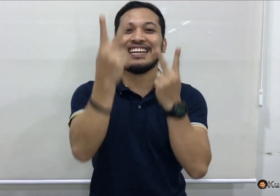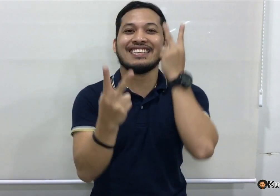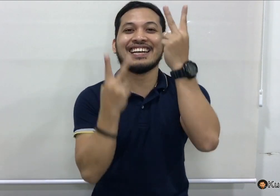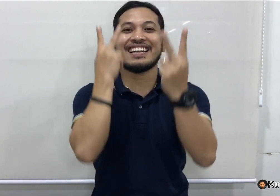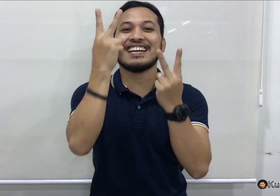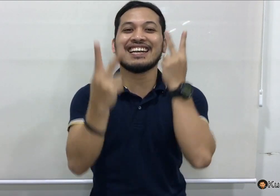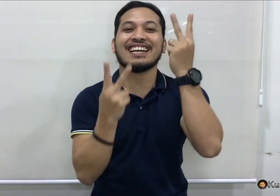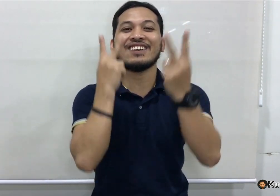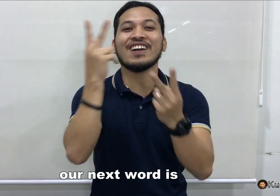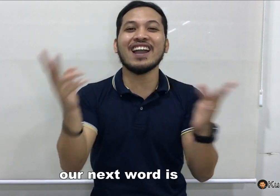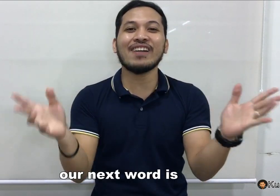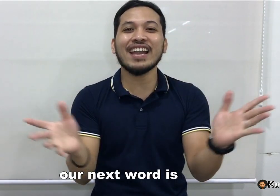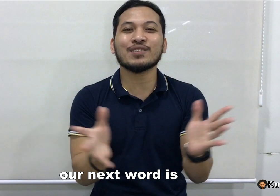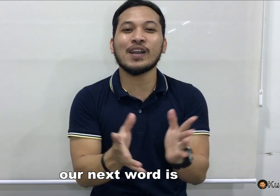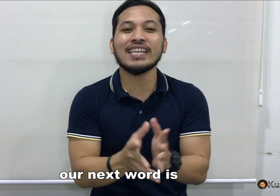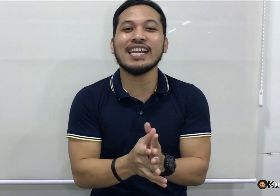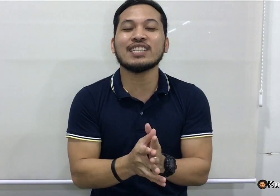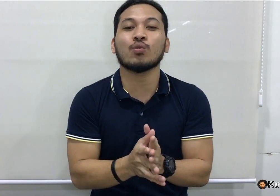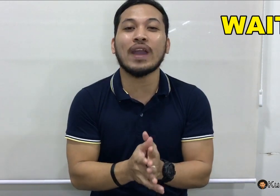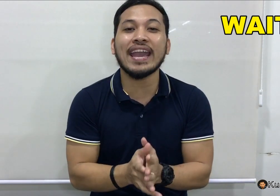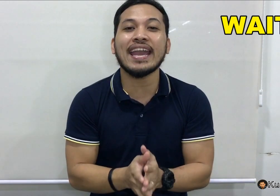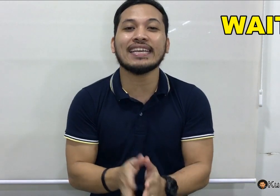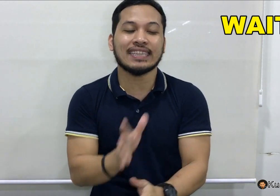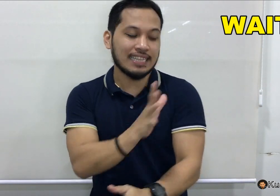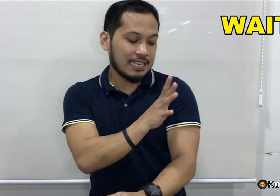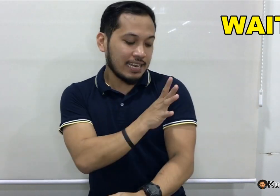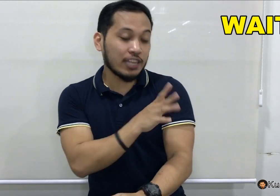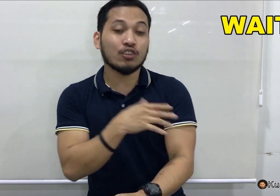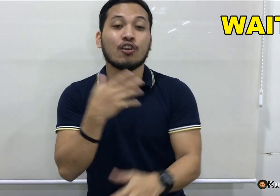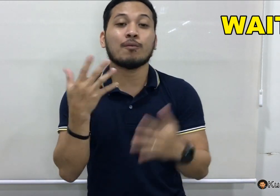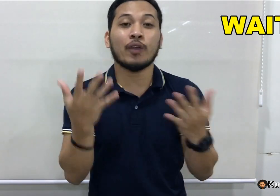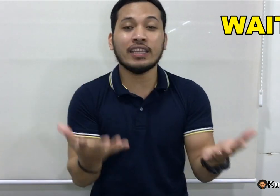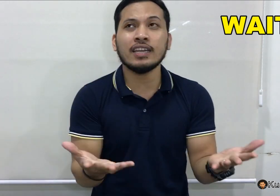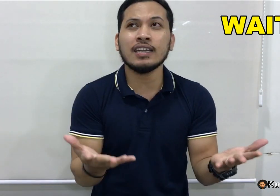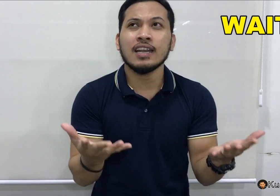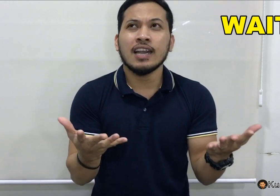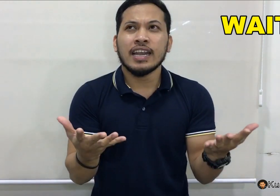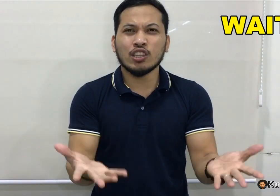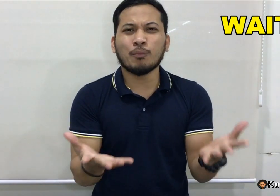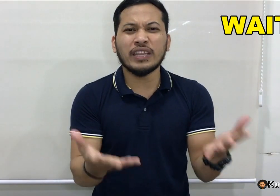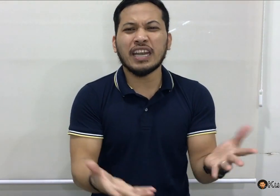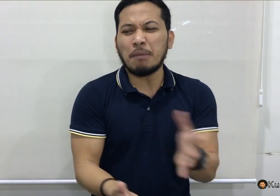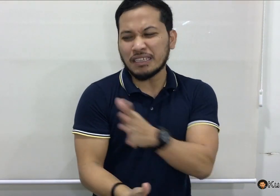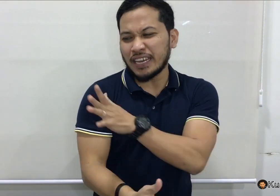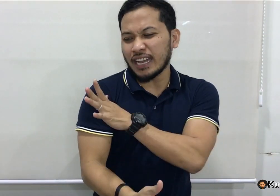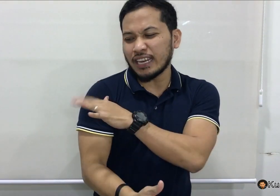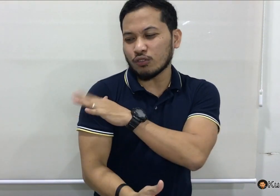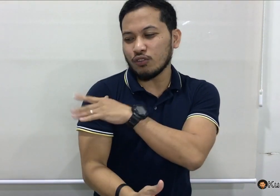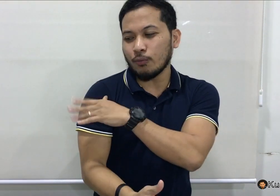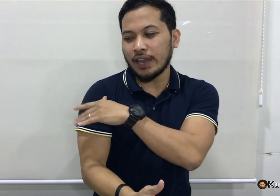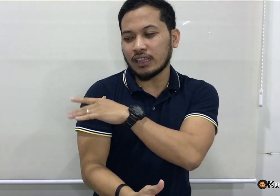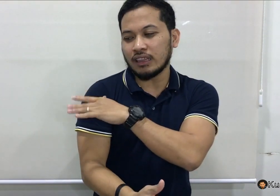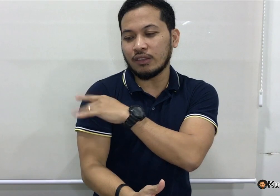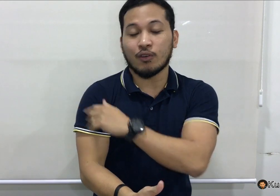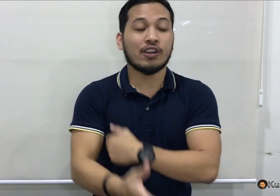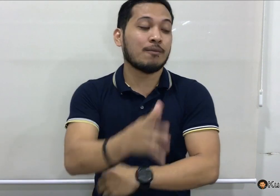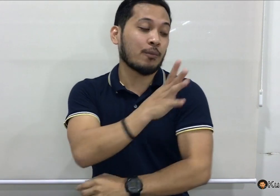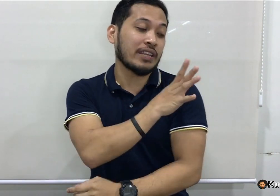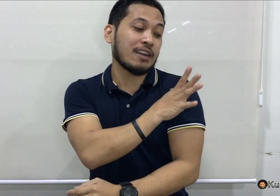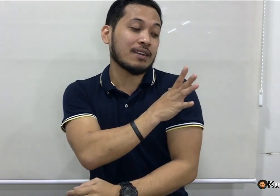Ayan. Okay, our next word is, wait. Ito. Pwede kang mag-sign na ganito yung wait. O, pwede kang